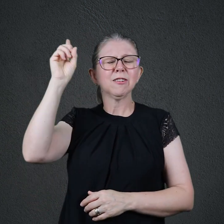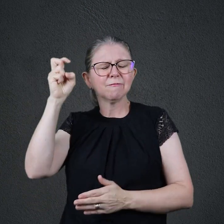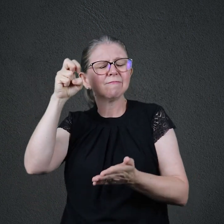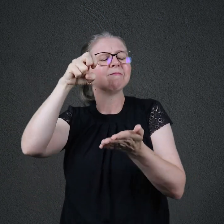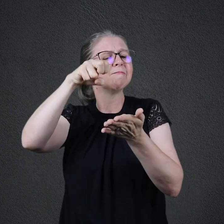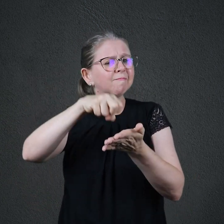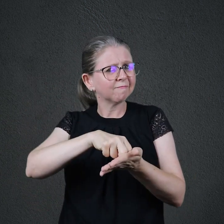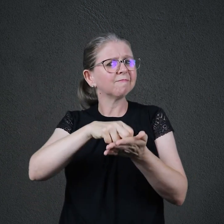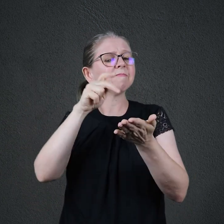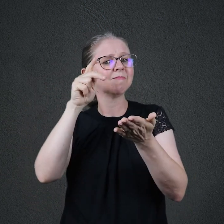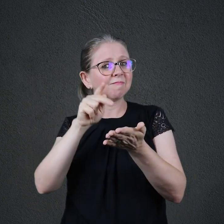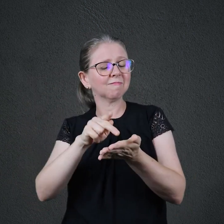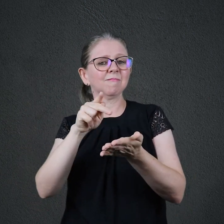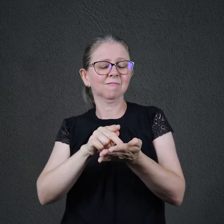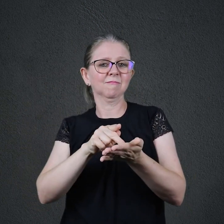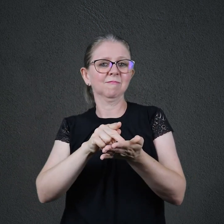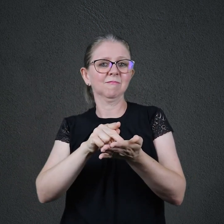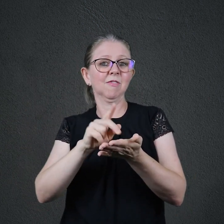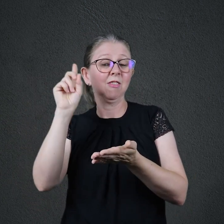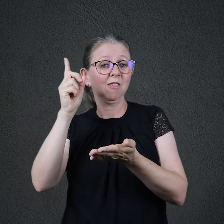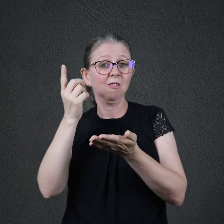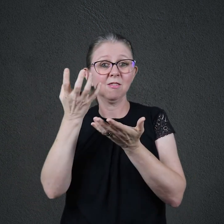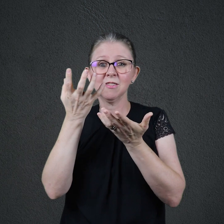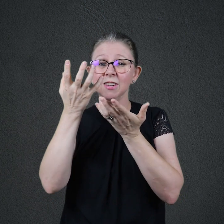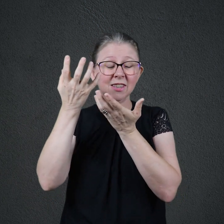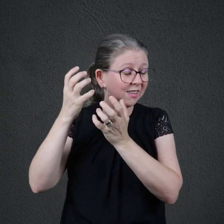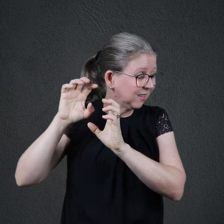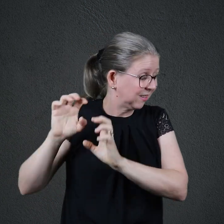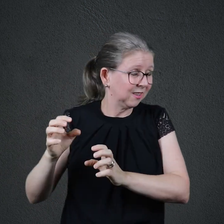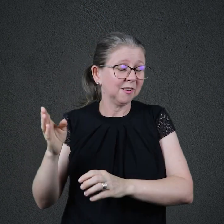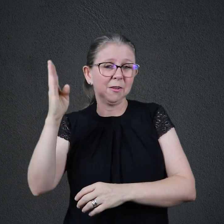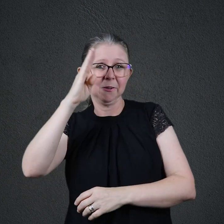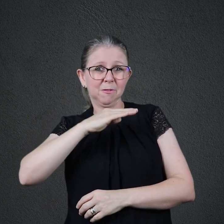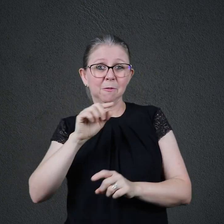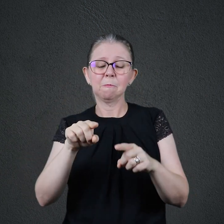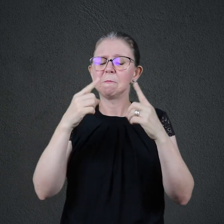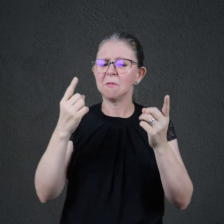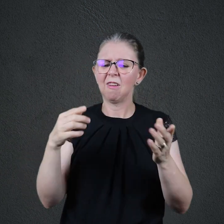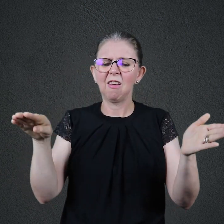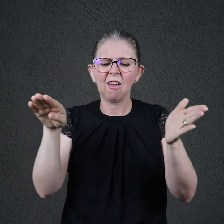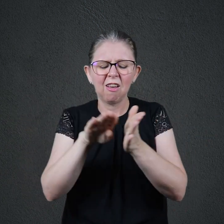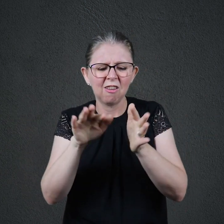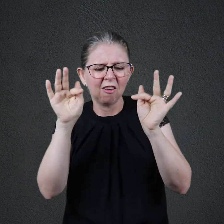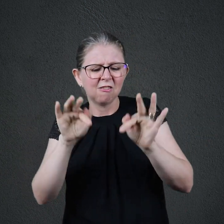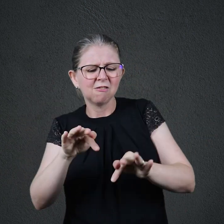No entanto, até o último segundo da nossa vida, é possível obter reconciliação com o Senhor,